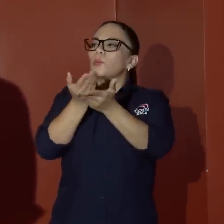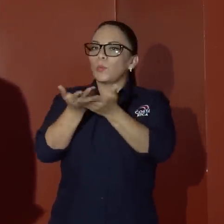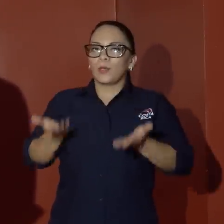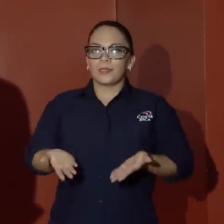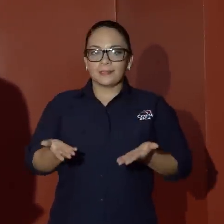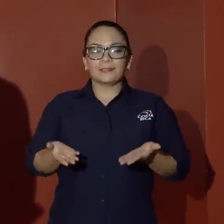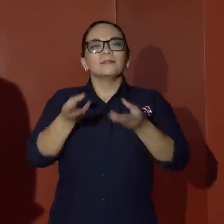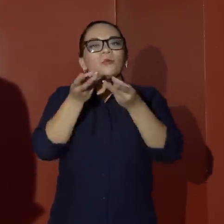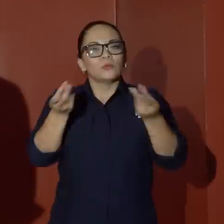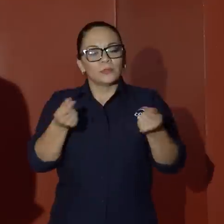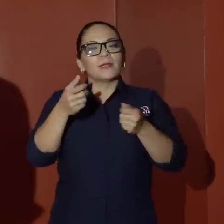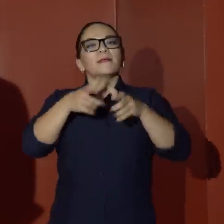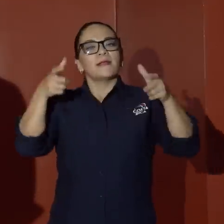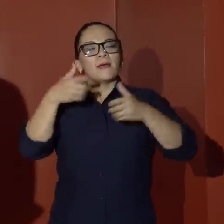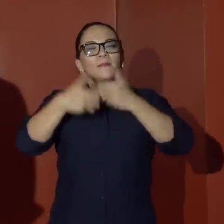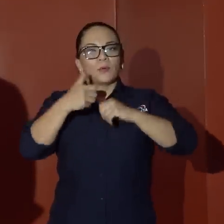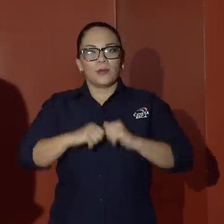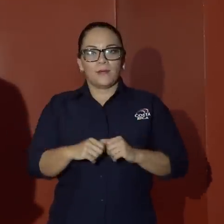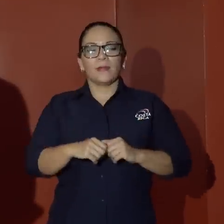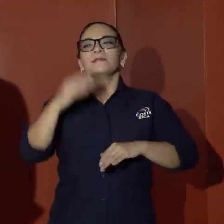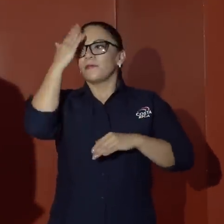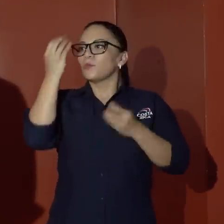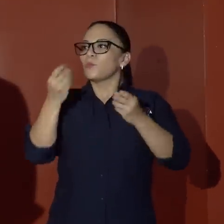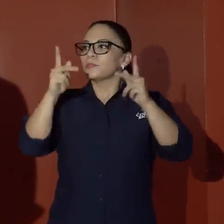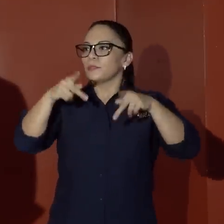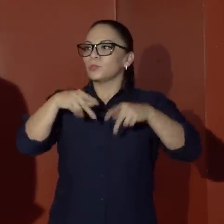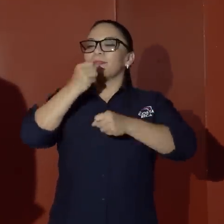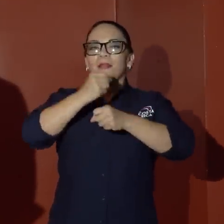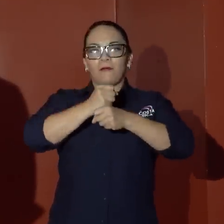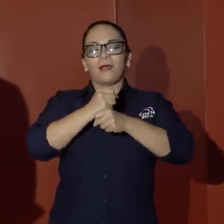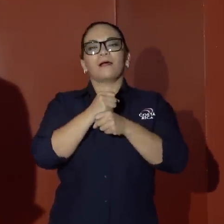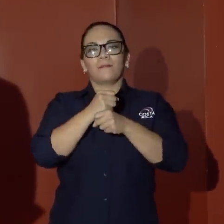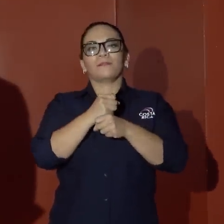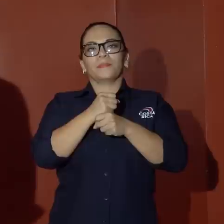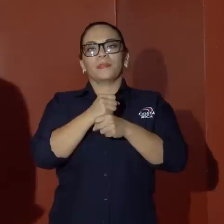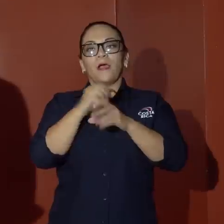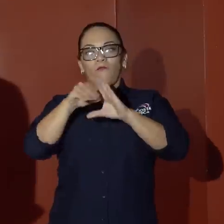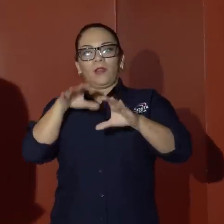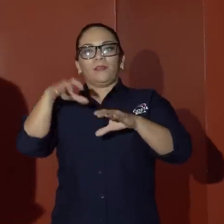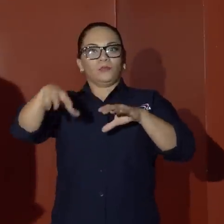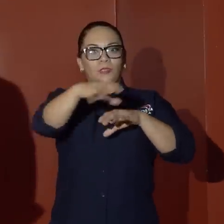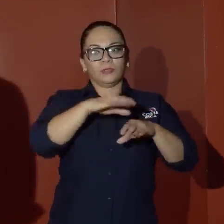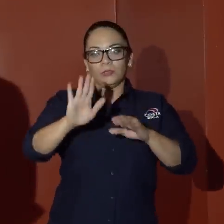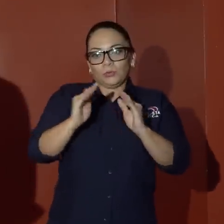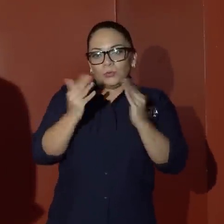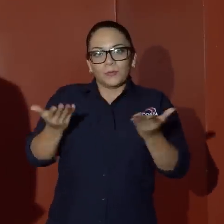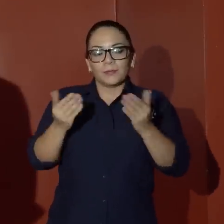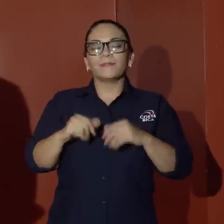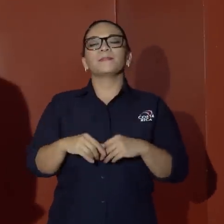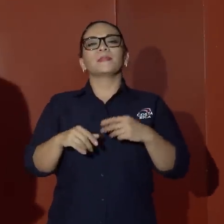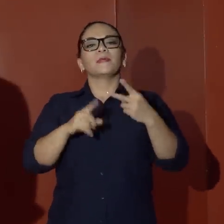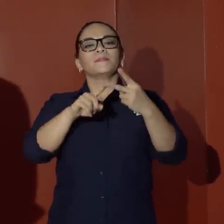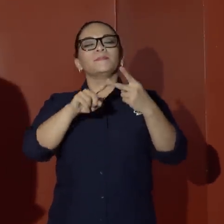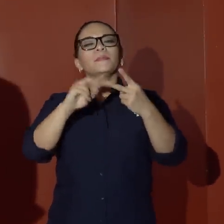poder solucionar ese gran problema, sobre todo sabiendo que mucha gente trabaja fuera de los cantones donde vive? Eso por un lado. Y